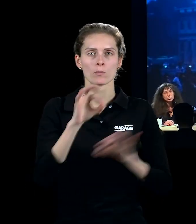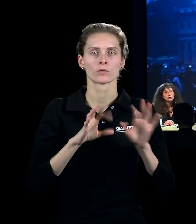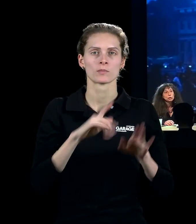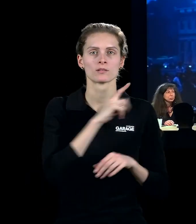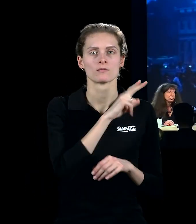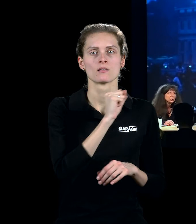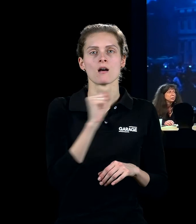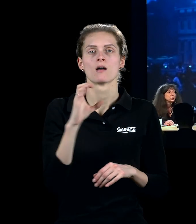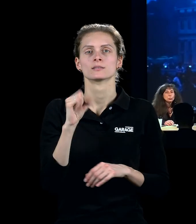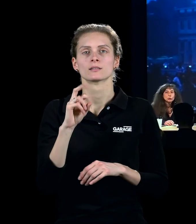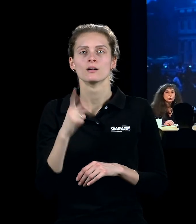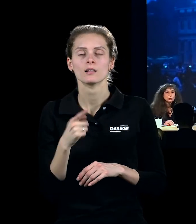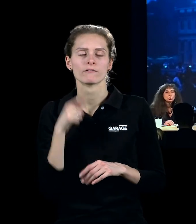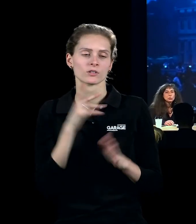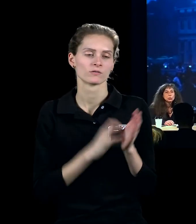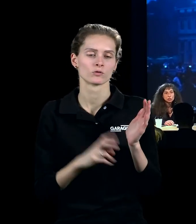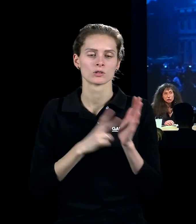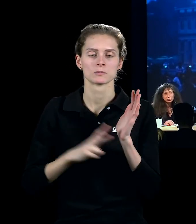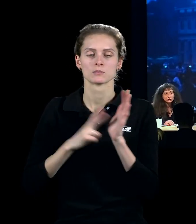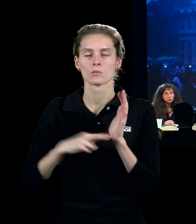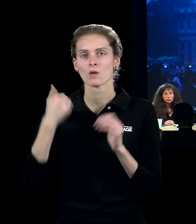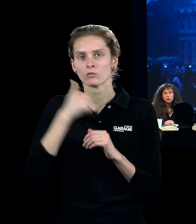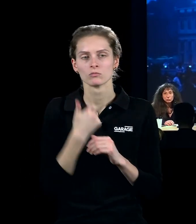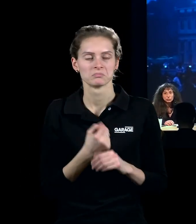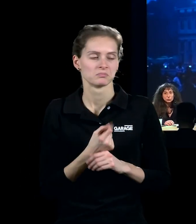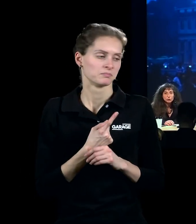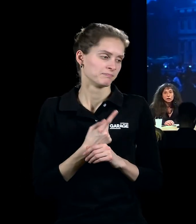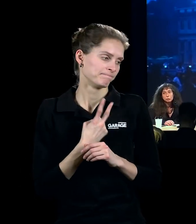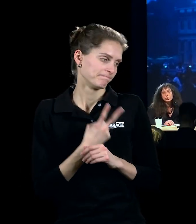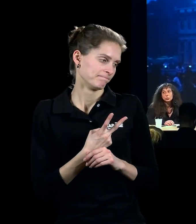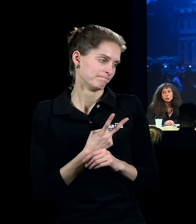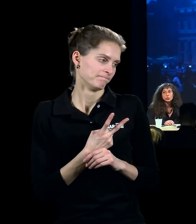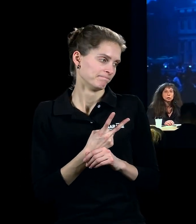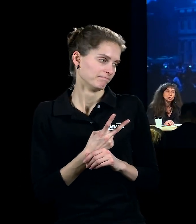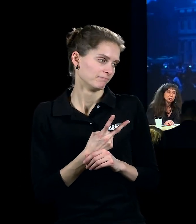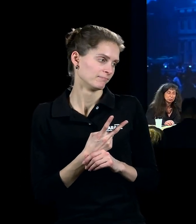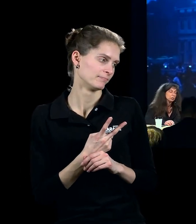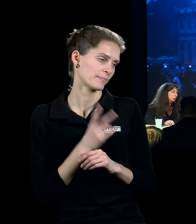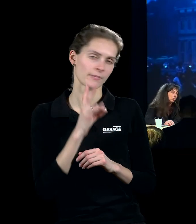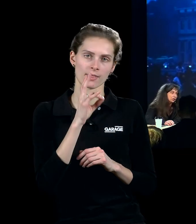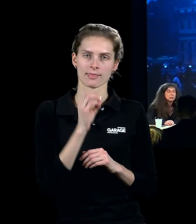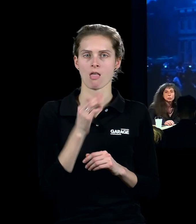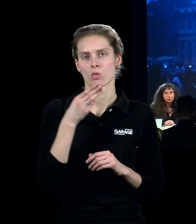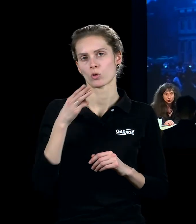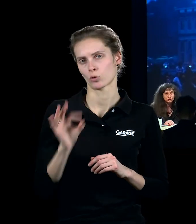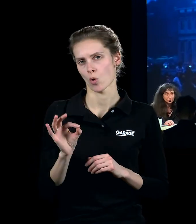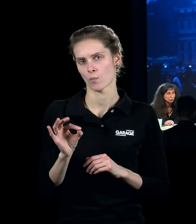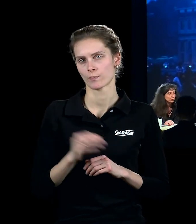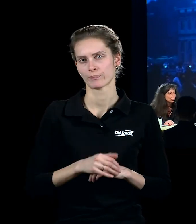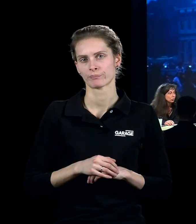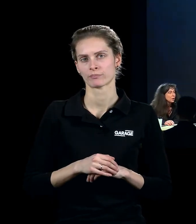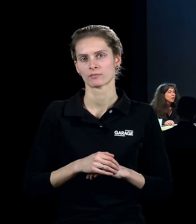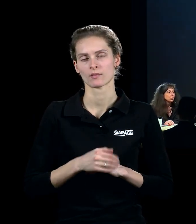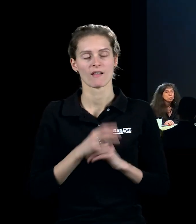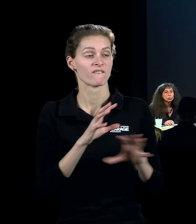он там как-то тоже в 1977 году, как бы это не очень оказывается с энтузиазмом воспринято, потому что это не то, что тогда воспринималось и как